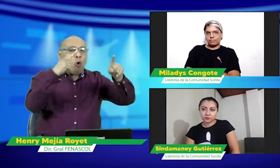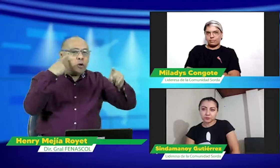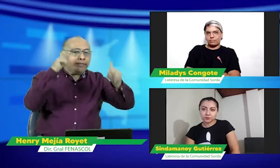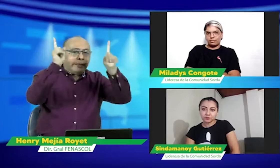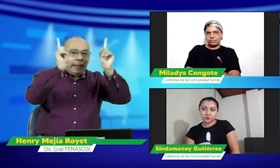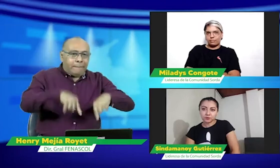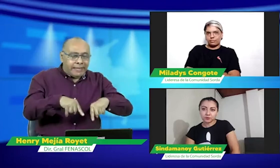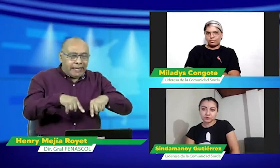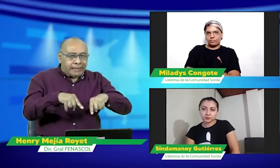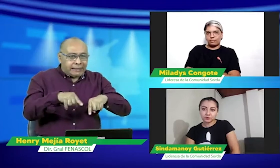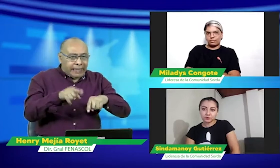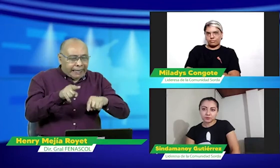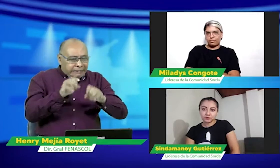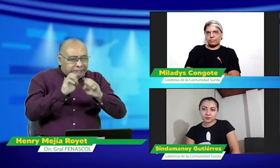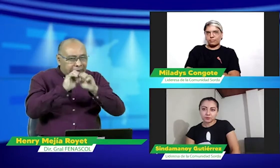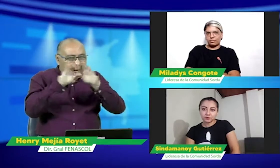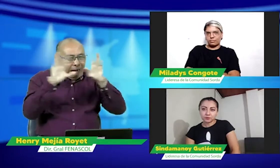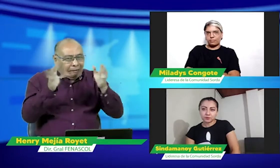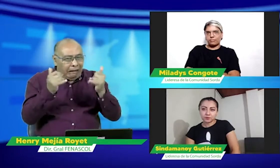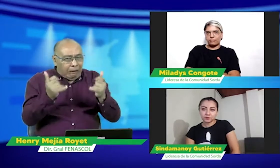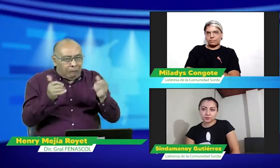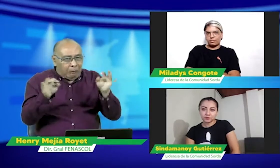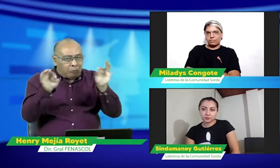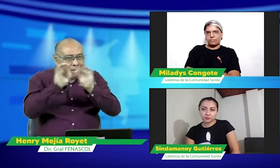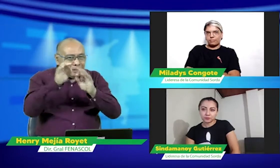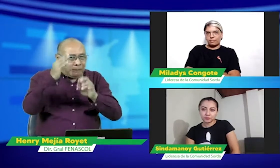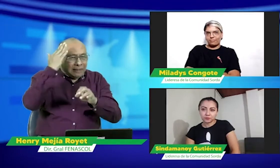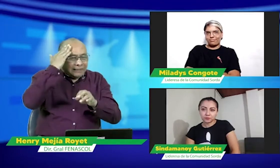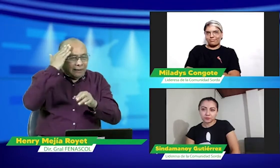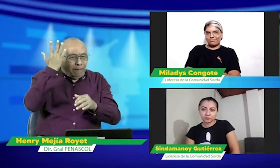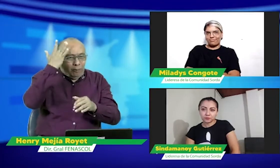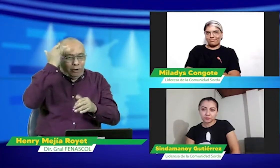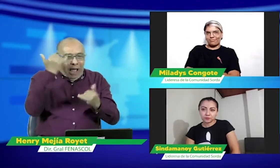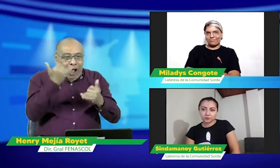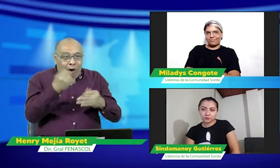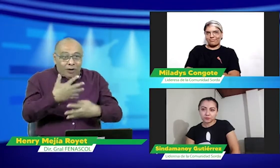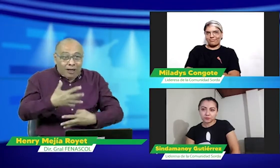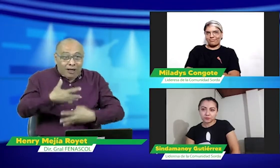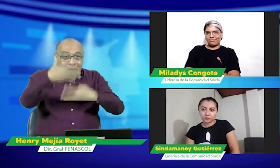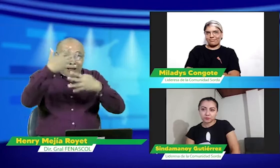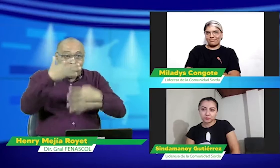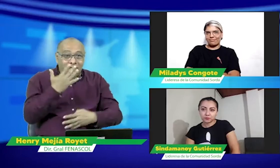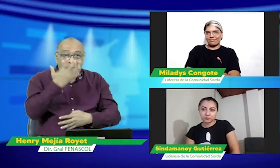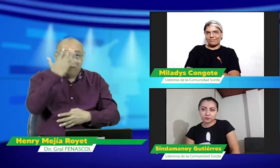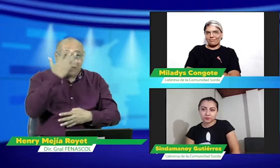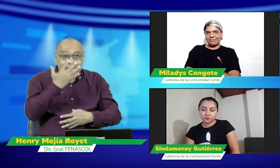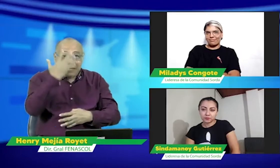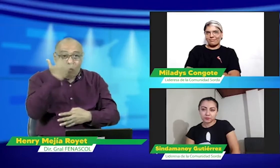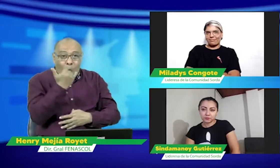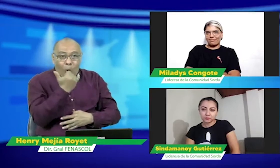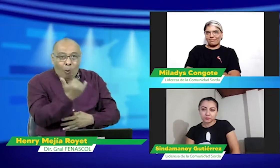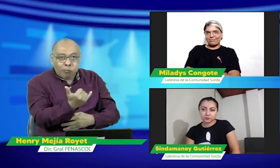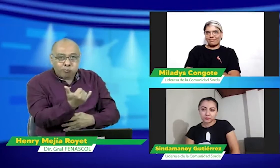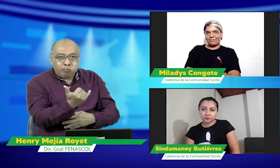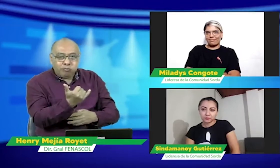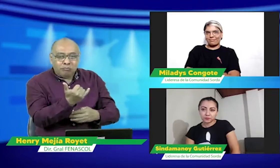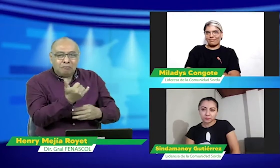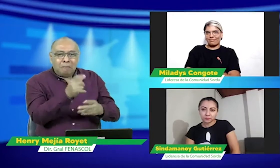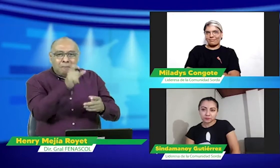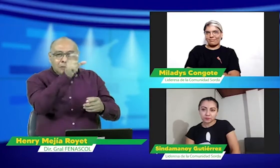cualquier persona, incluso las personas oyentes que quisieran usarla. Entonces, quisiera saber también la